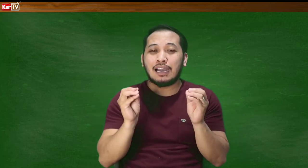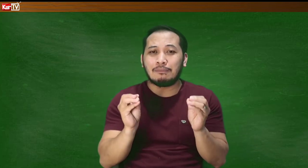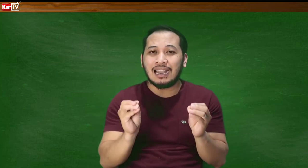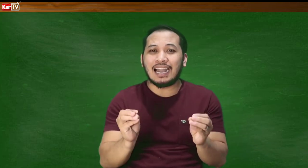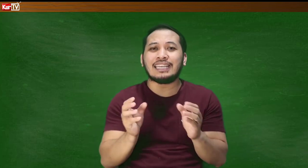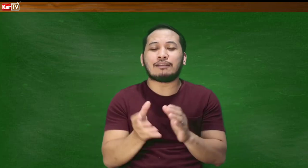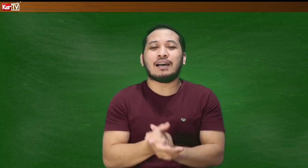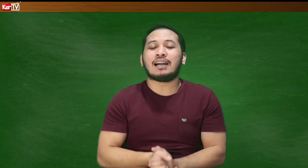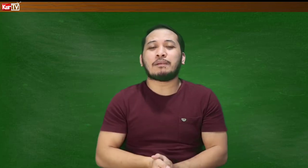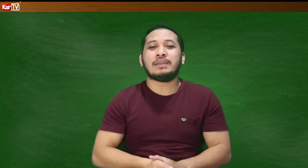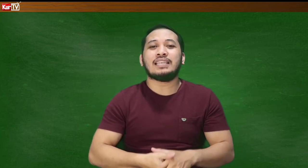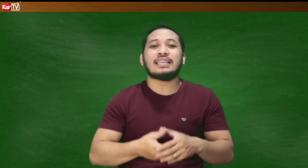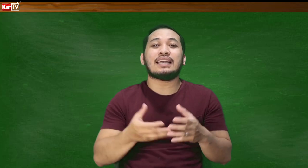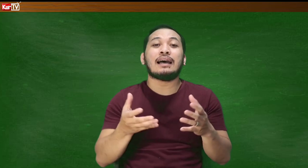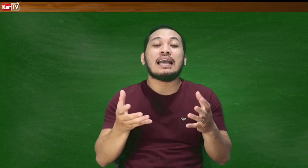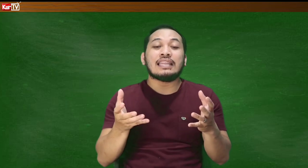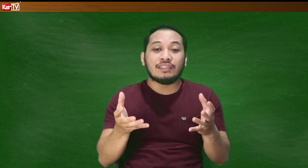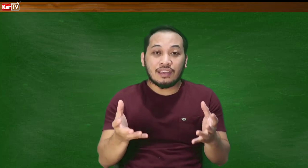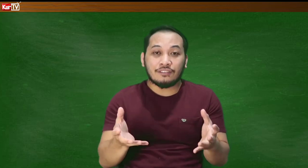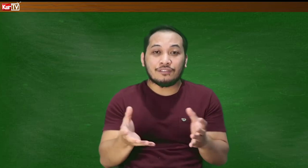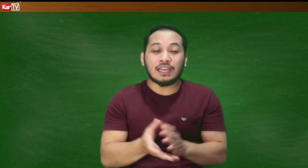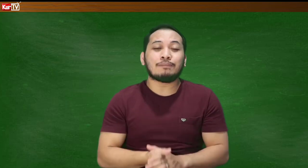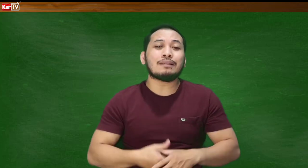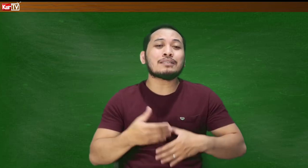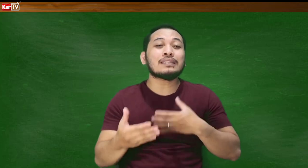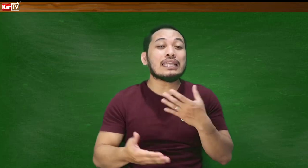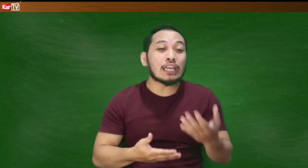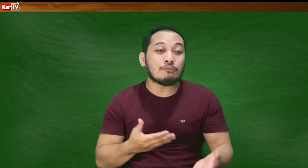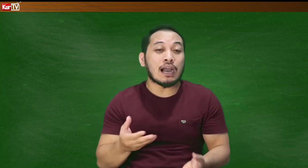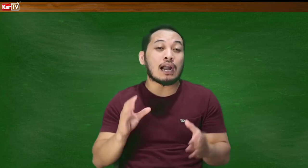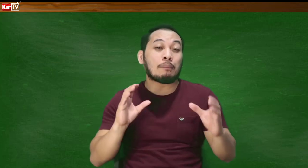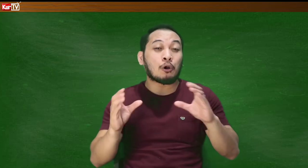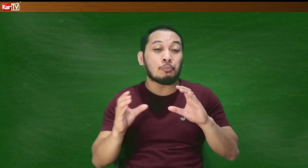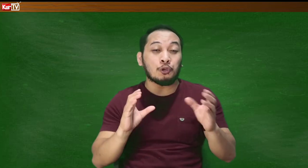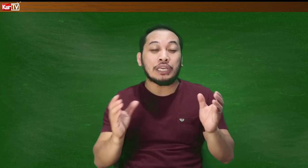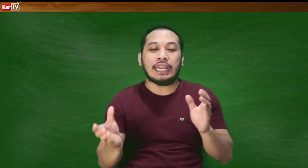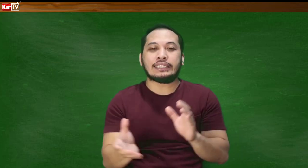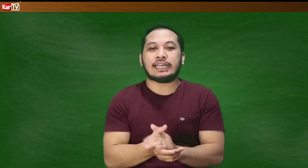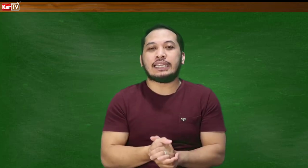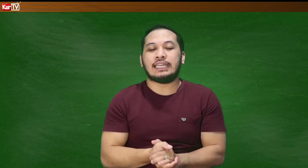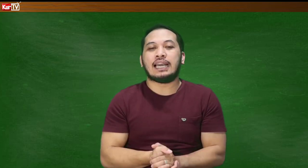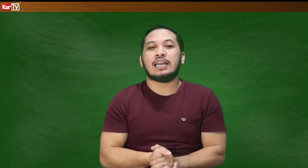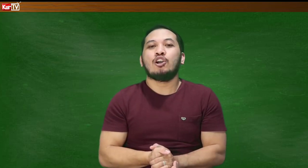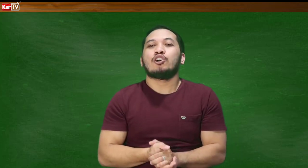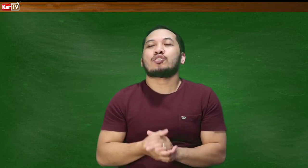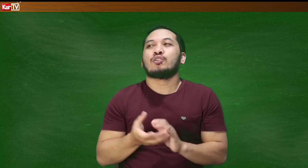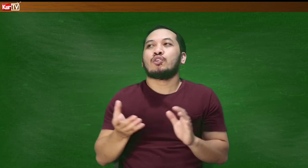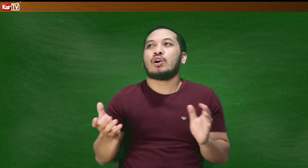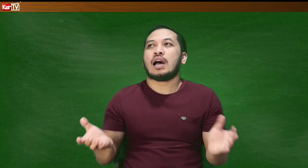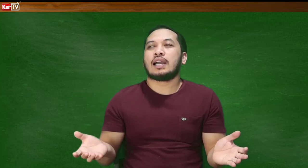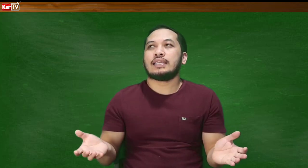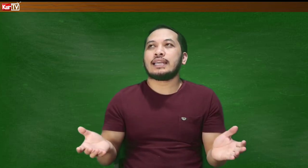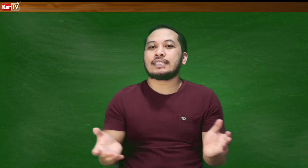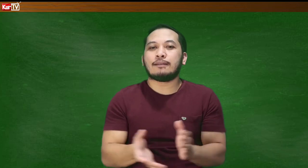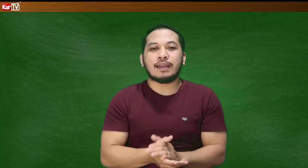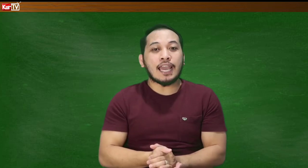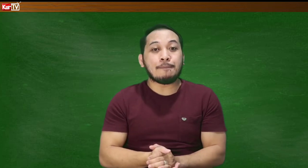mga kamag-anak, mga kapamilyan na deaf dyan. Para mas madali kayo makakapag-communicate sa kanila. So, ang next naman ay